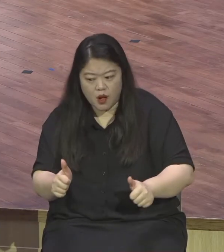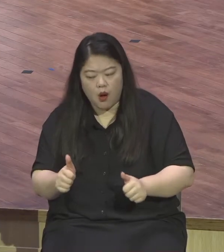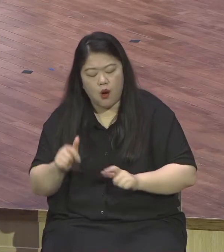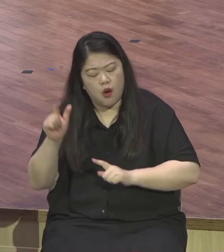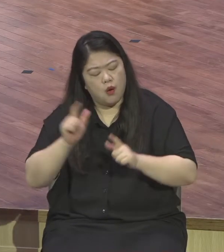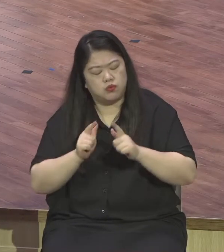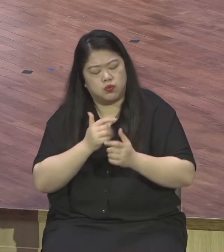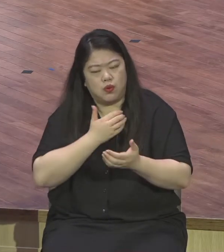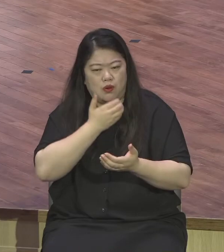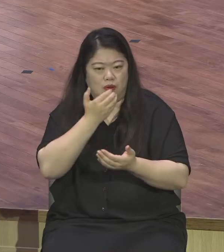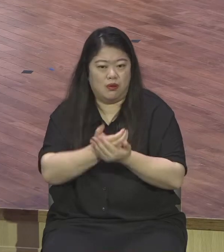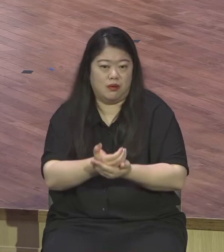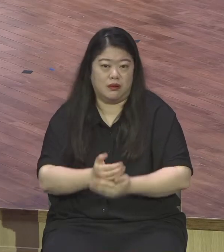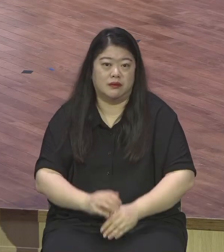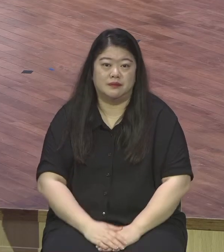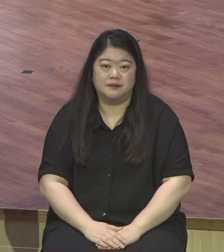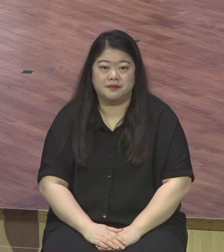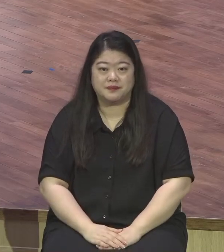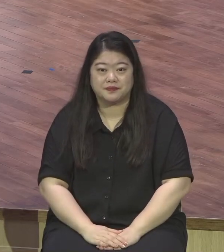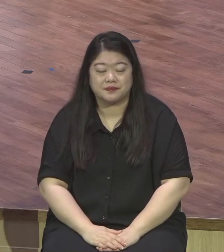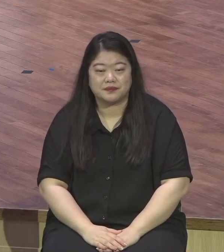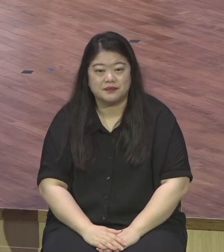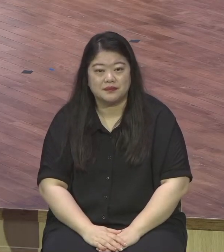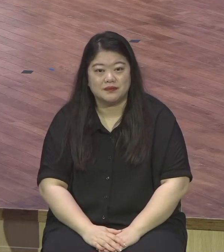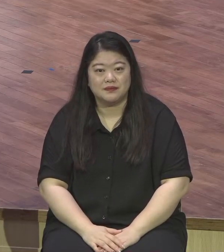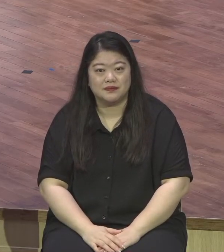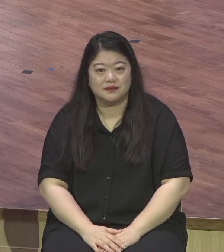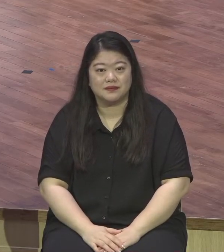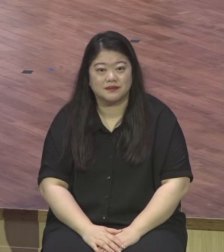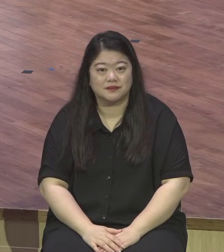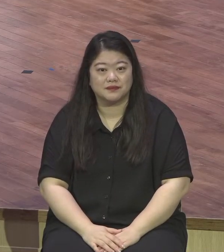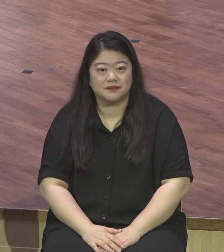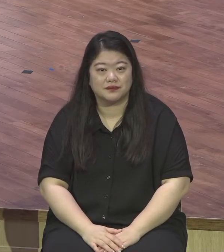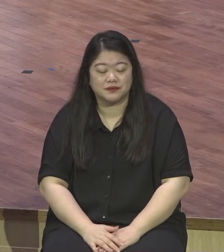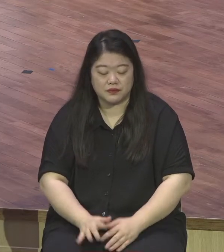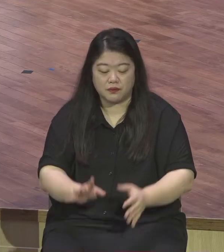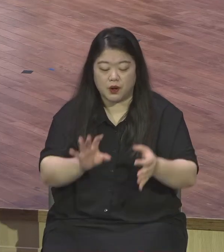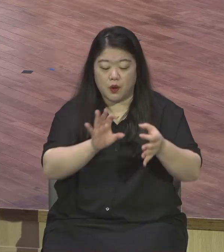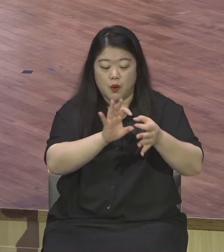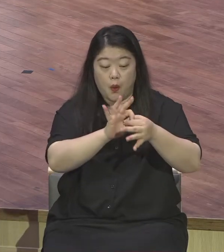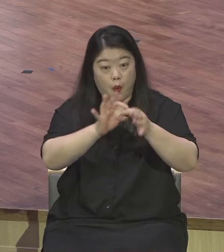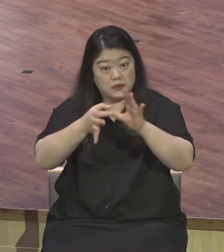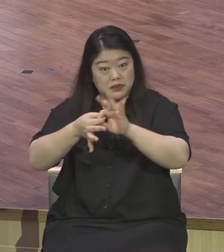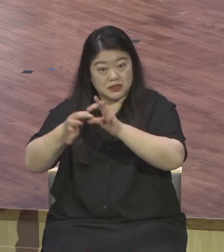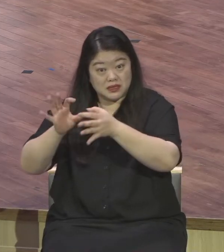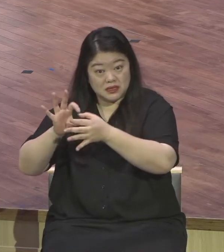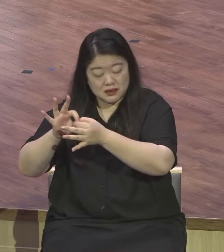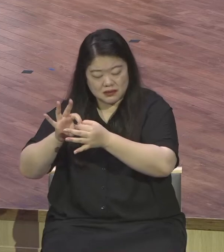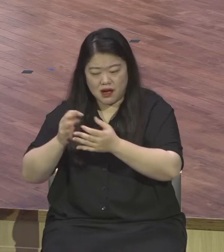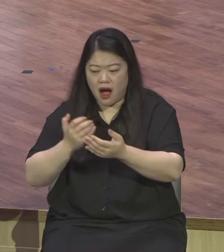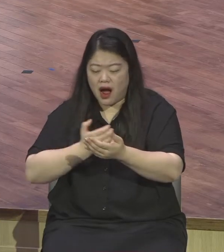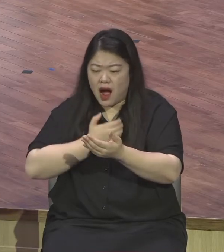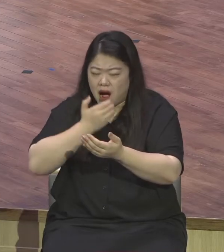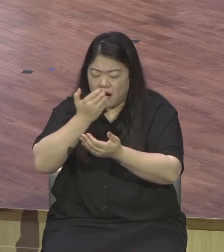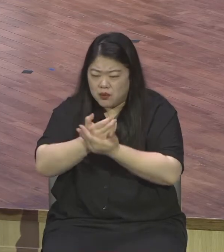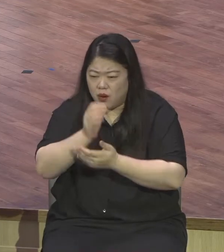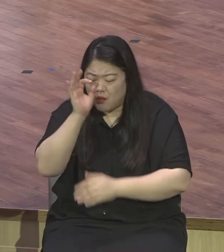올림픽에서 펼쳐지는 이런 감동의 스토리들은 참 우리에게 너무너무 가슴을